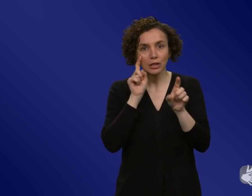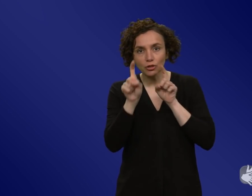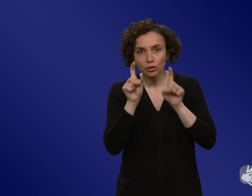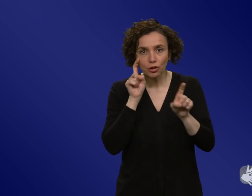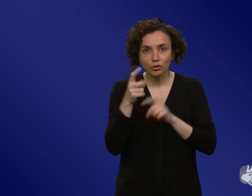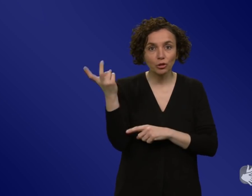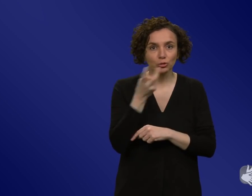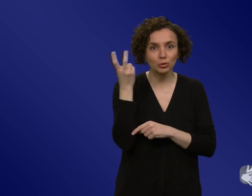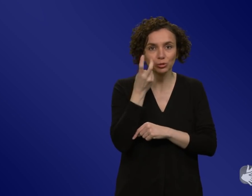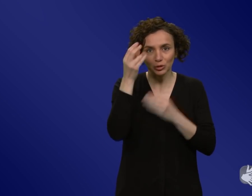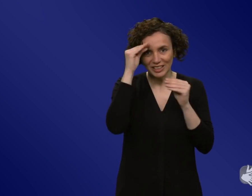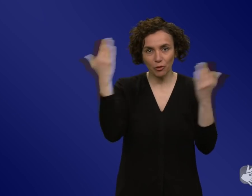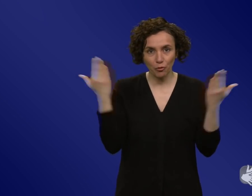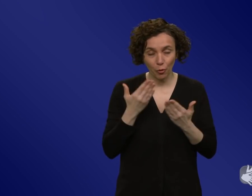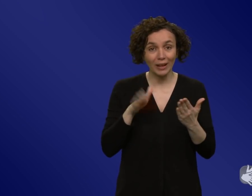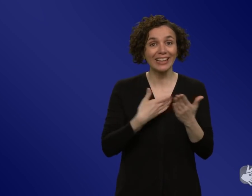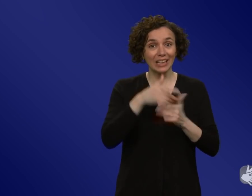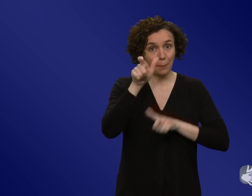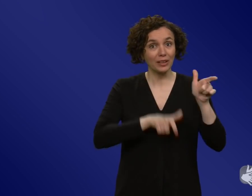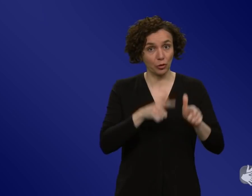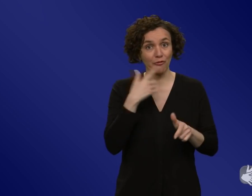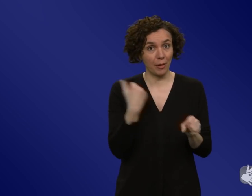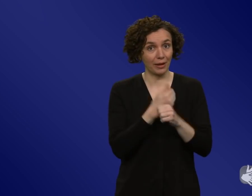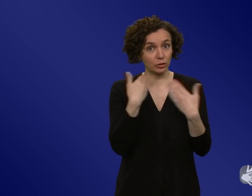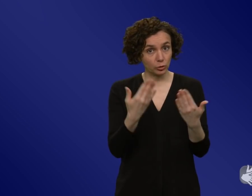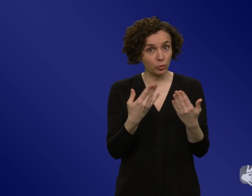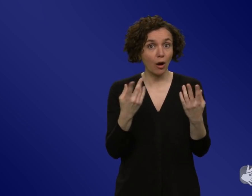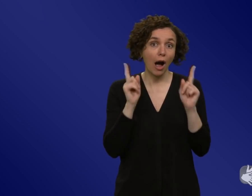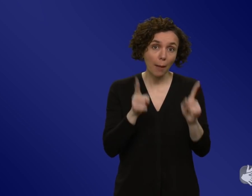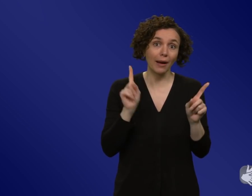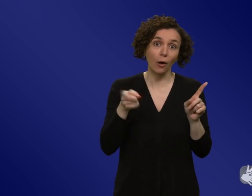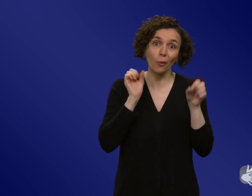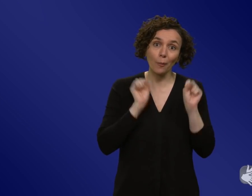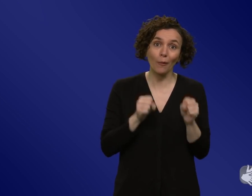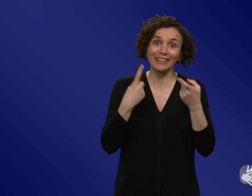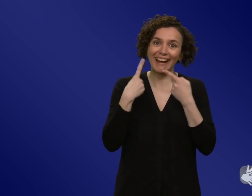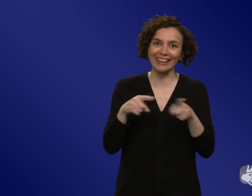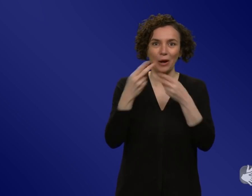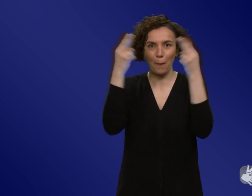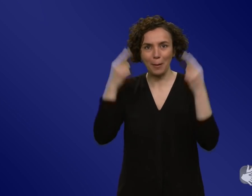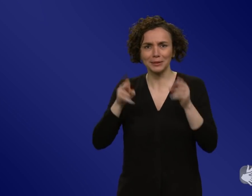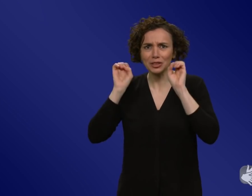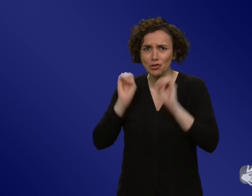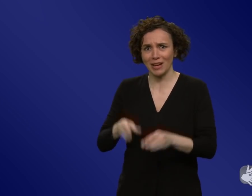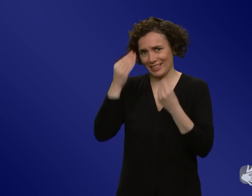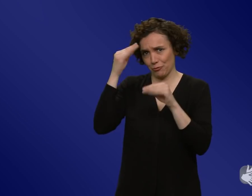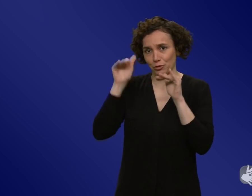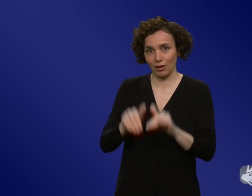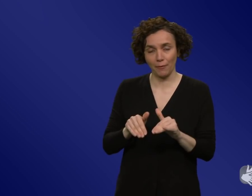nur viele davon landen dann vielleicht auch auf schlechten Webseiten und nicht nur auf Zusammen gegen Corona. Und andere sind sich überhaupt nicht gewohnt, so richtig aktiv nach